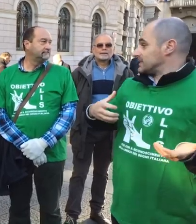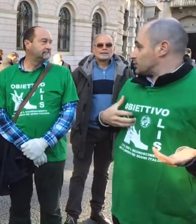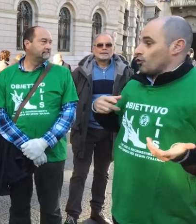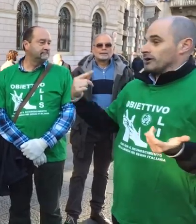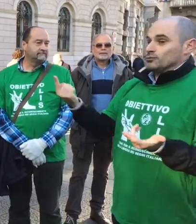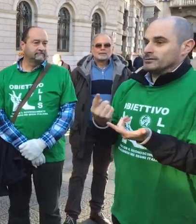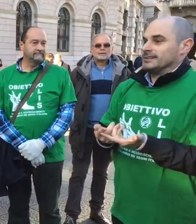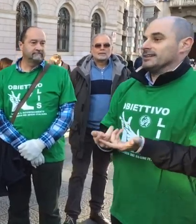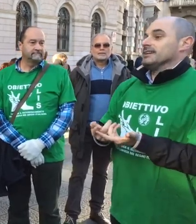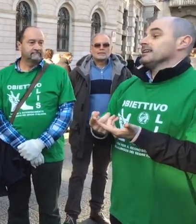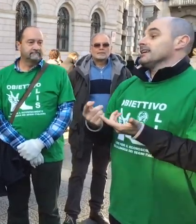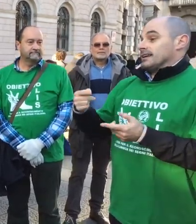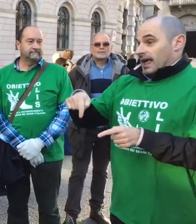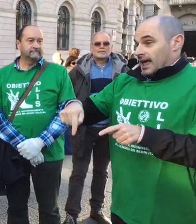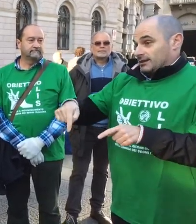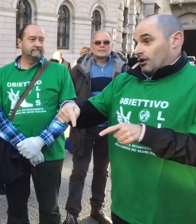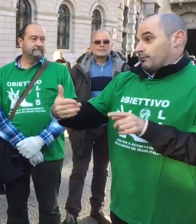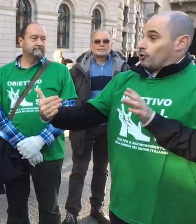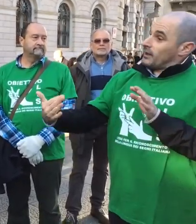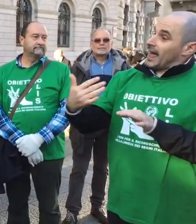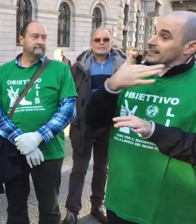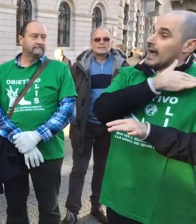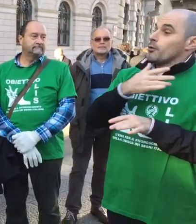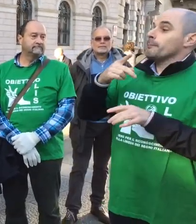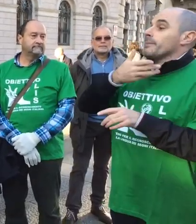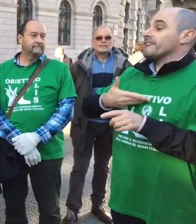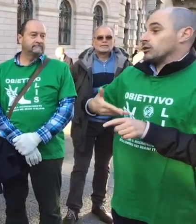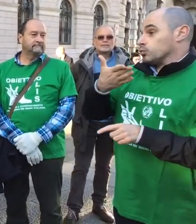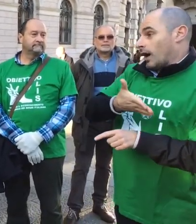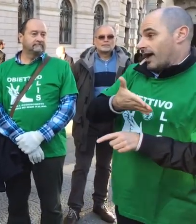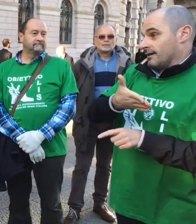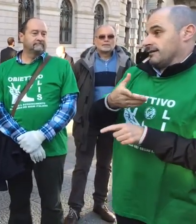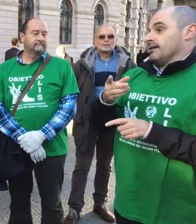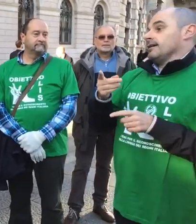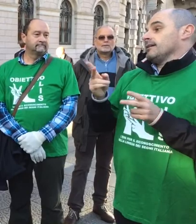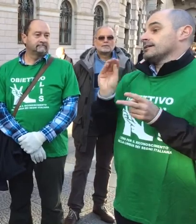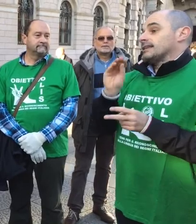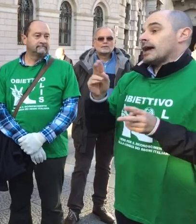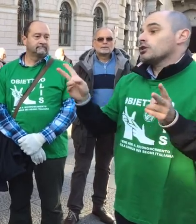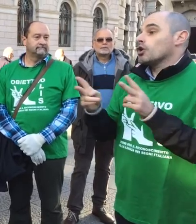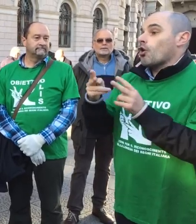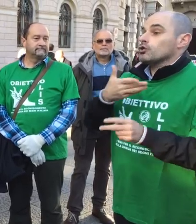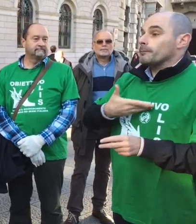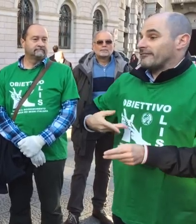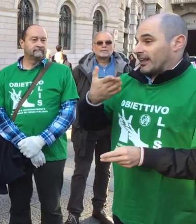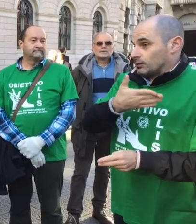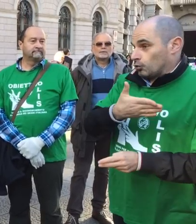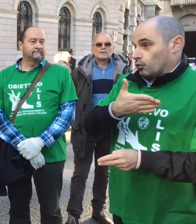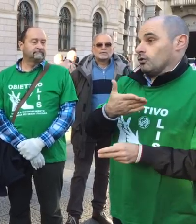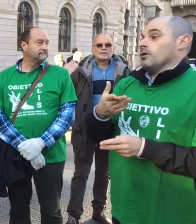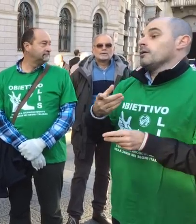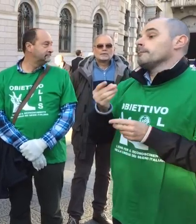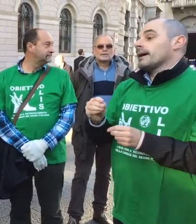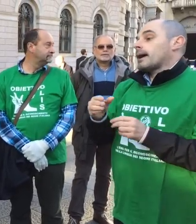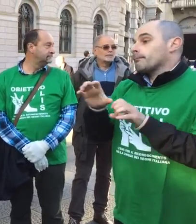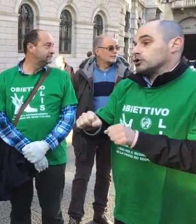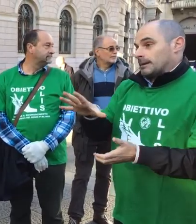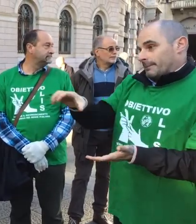diciamo più l'assessore e tutti quanti, ora andiamo in prefettura e chiediamo un incontro al prefetto